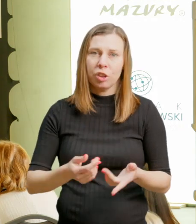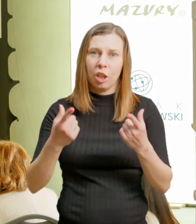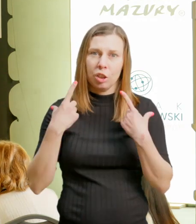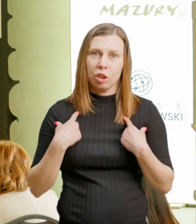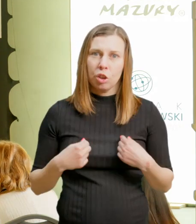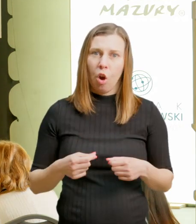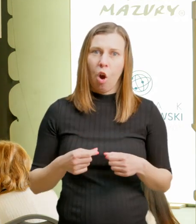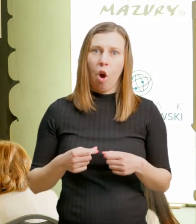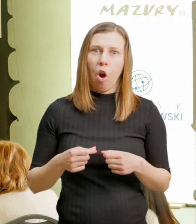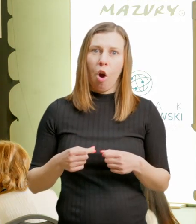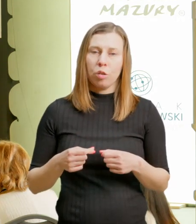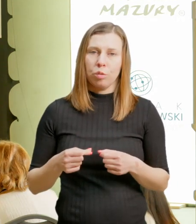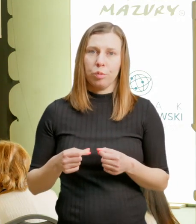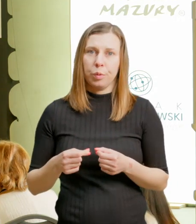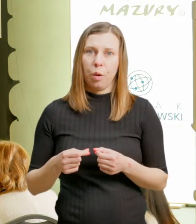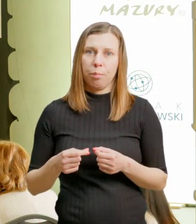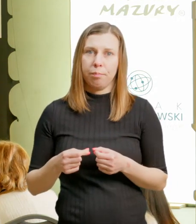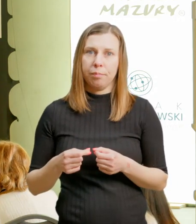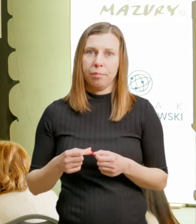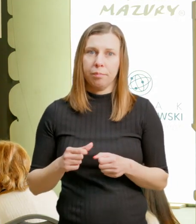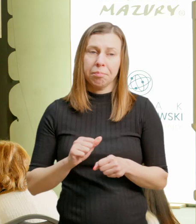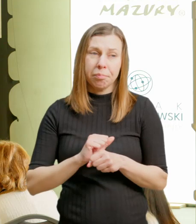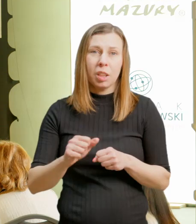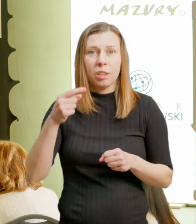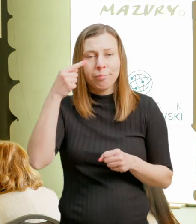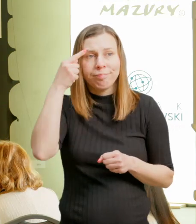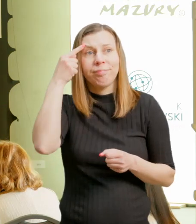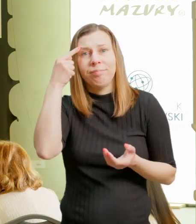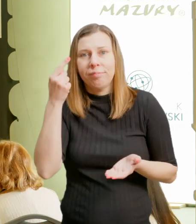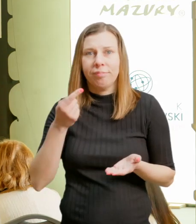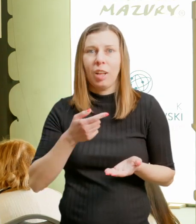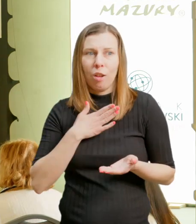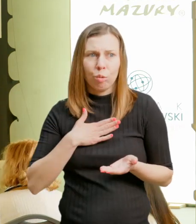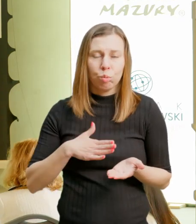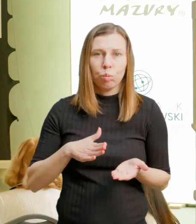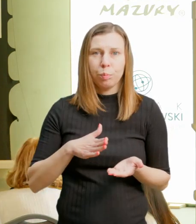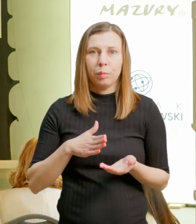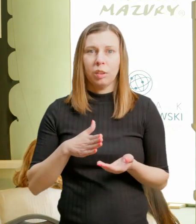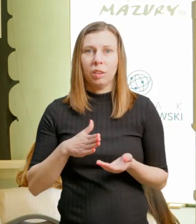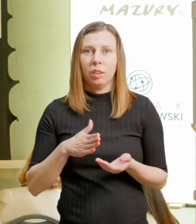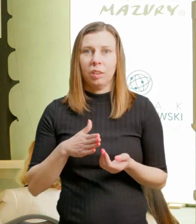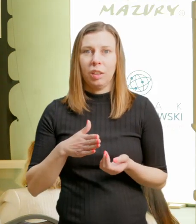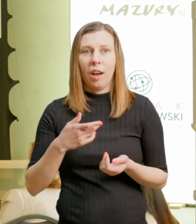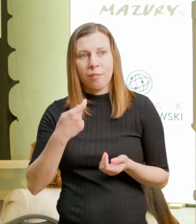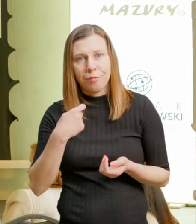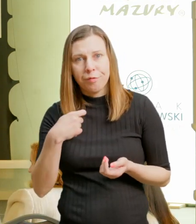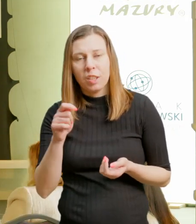duża część osób jest takim nostalgicznym przedstawicielem